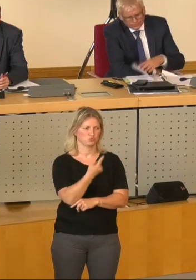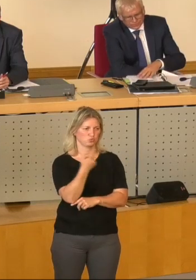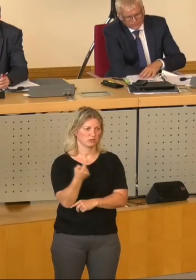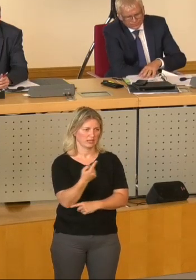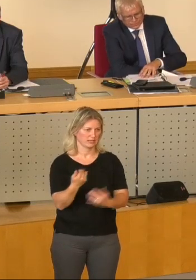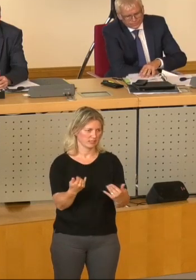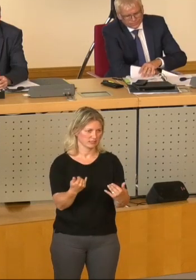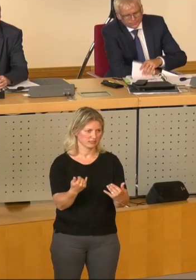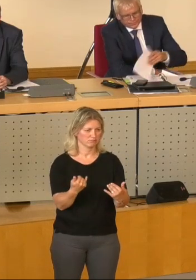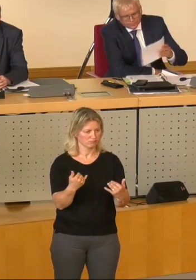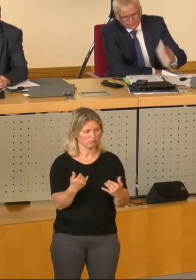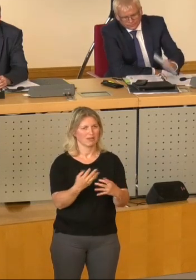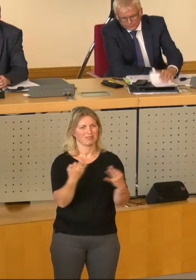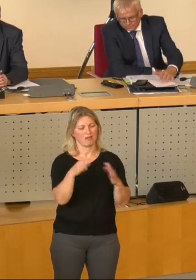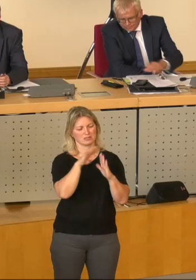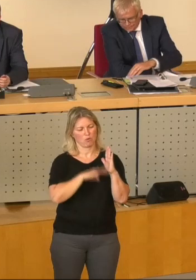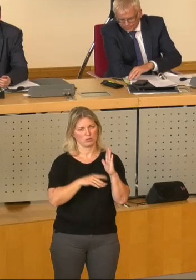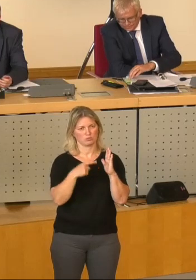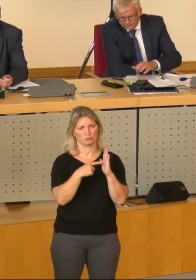im Tagesordnungspunkt 3.